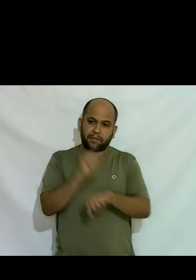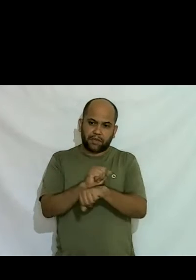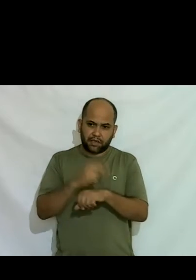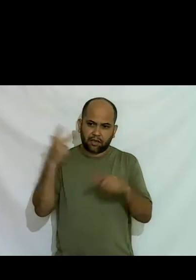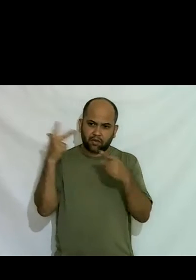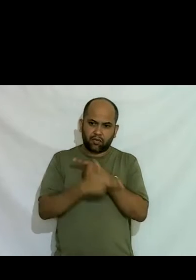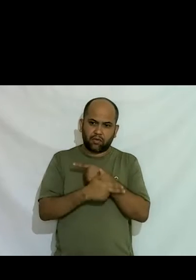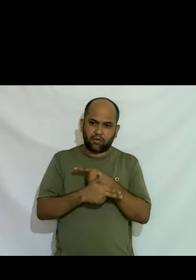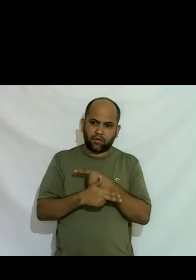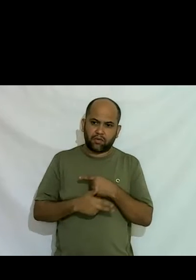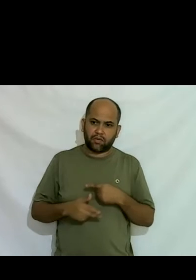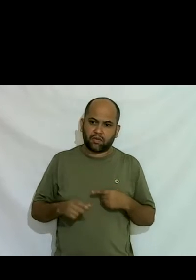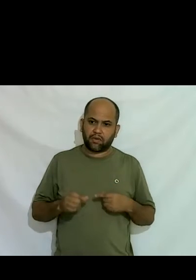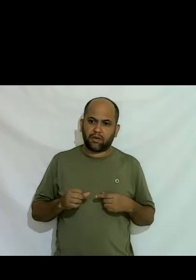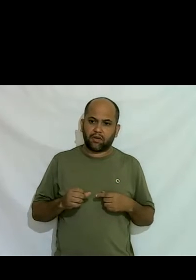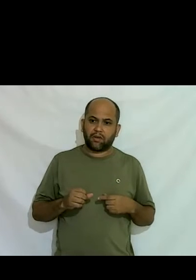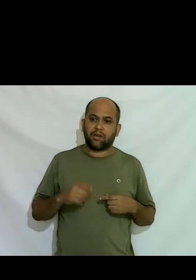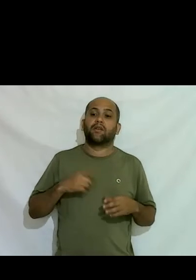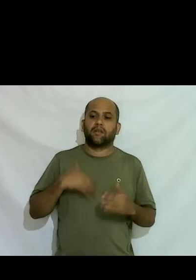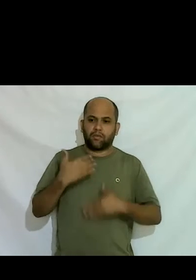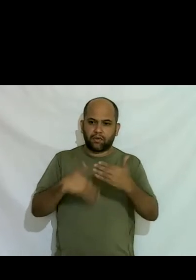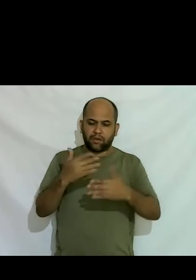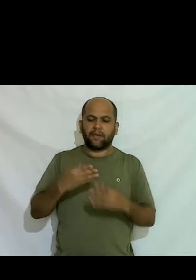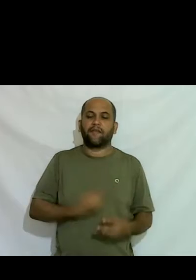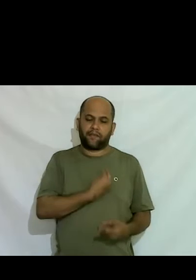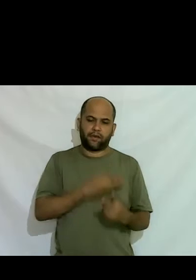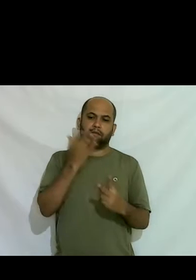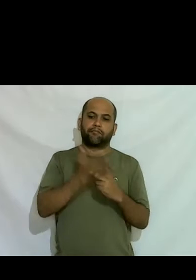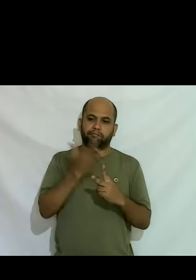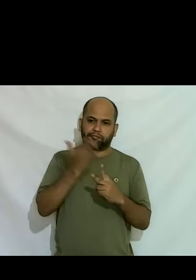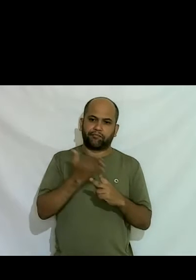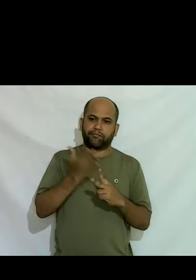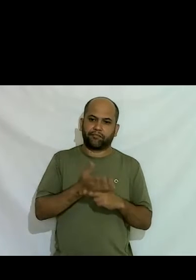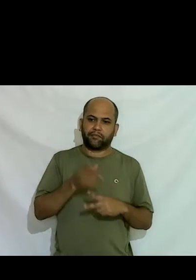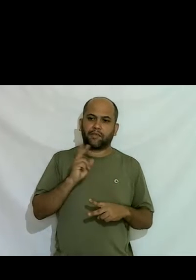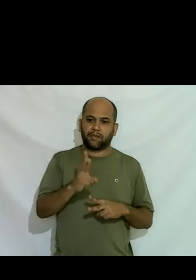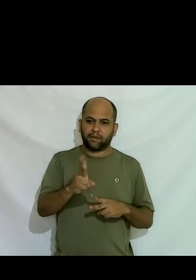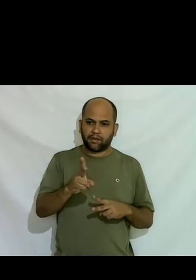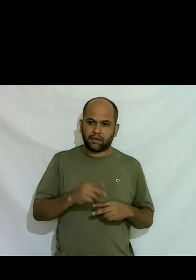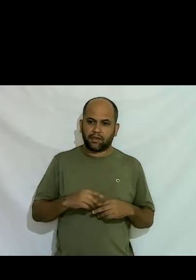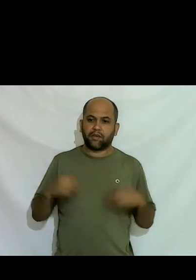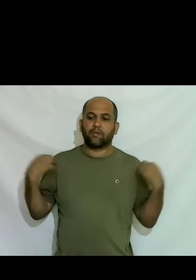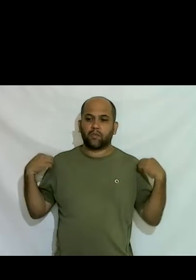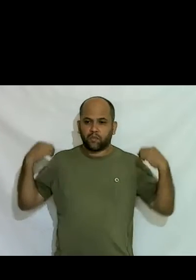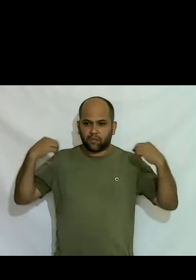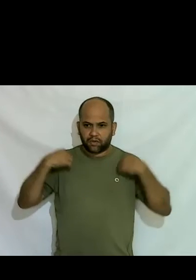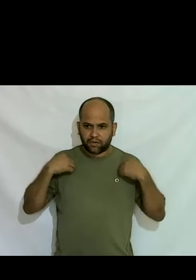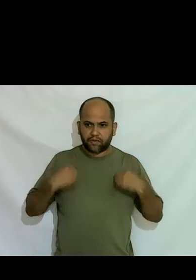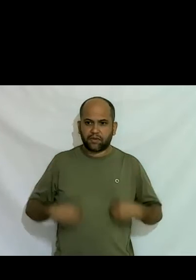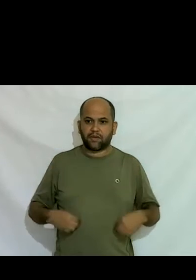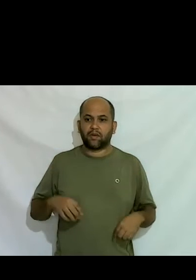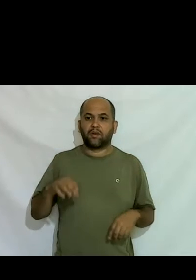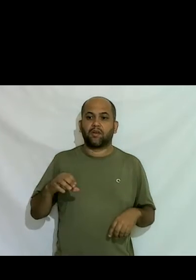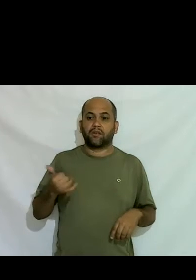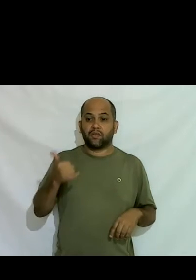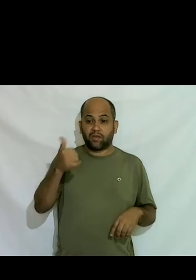voltei a hormonizar continuei levando uma vida dupla continuei me montando meu estilo de mulher com 18 ou 19 anos eu ia para